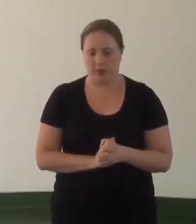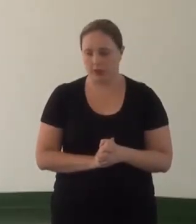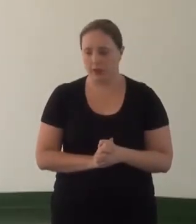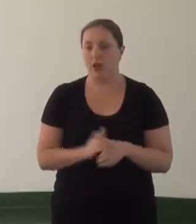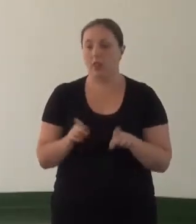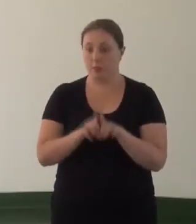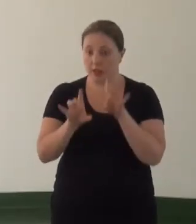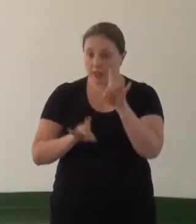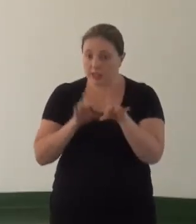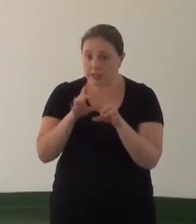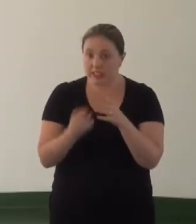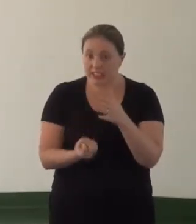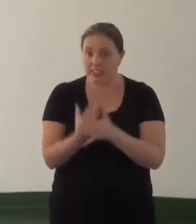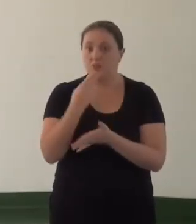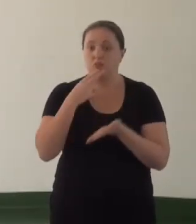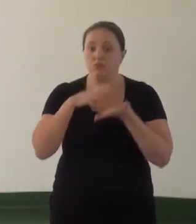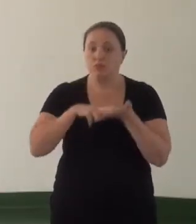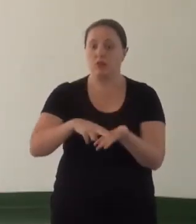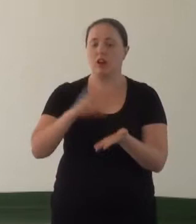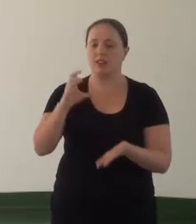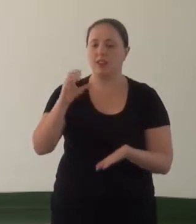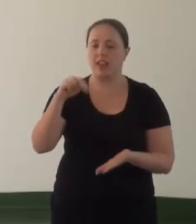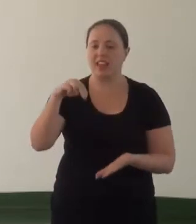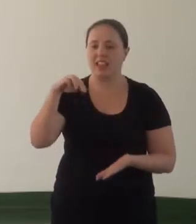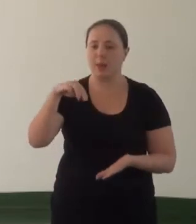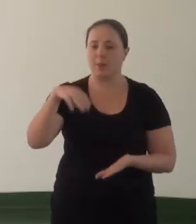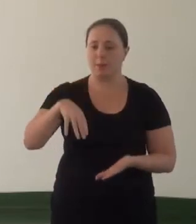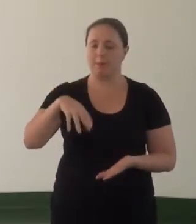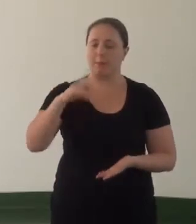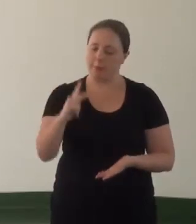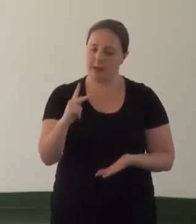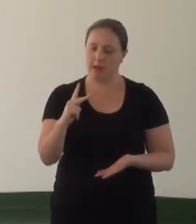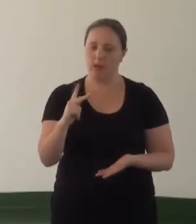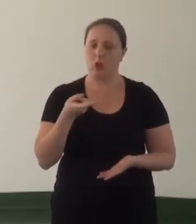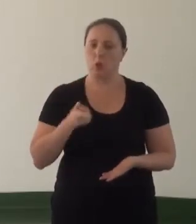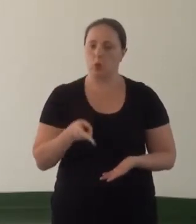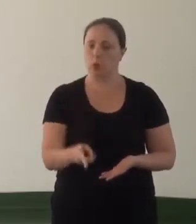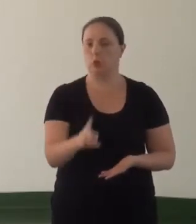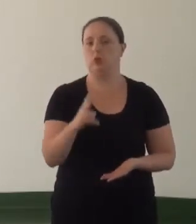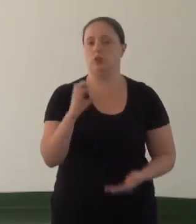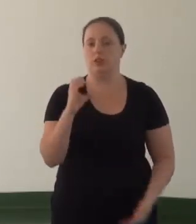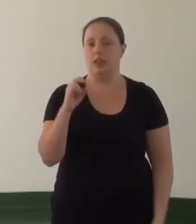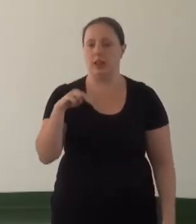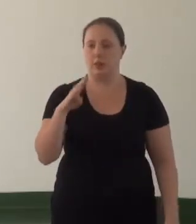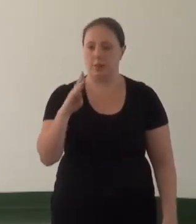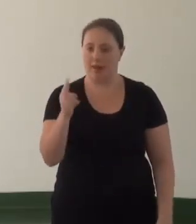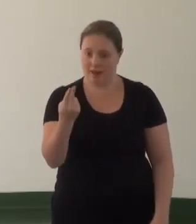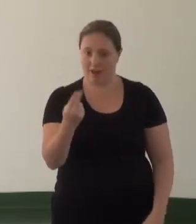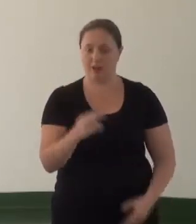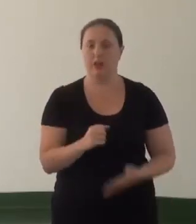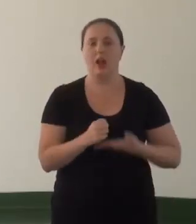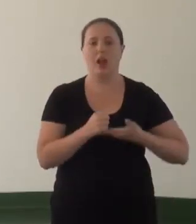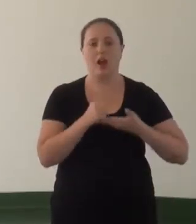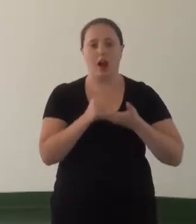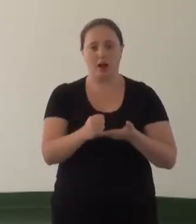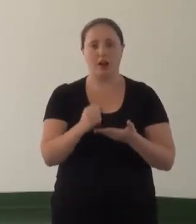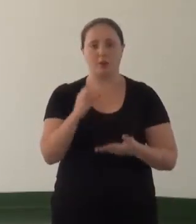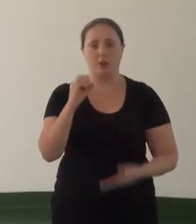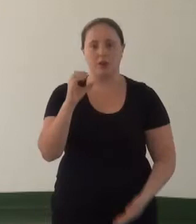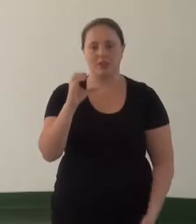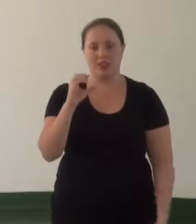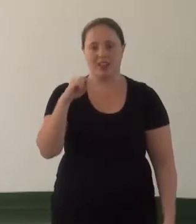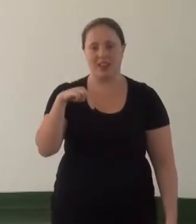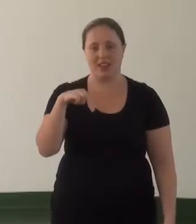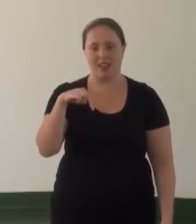especialmente a elaboração de uma carta no CNMP em defesa da continuidade do CNDDH, apoio do CNMP para